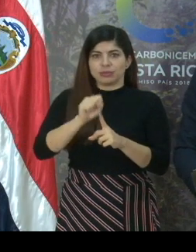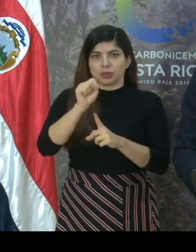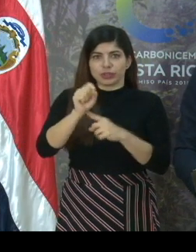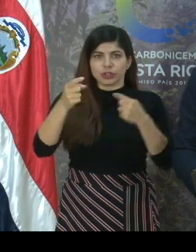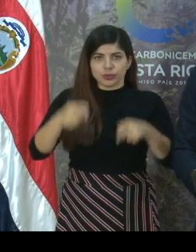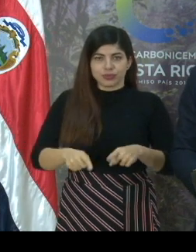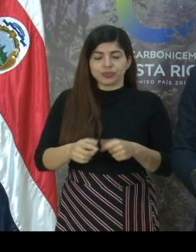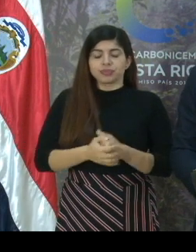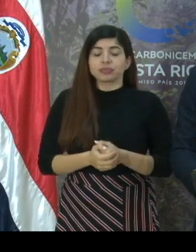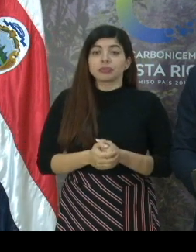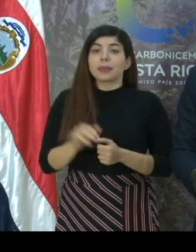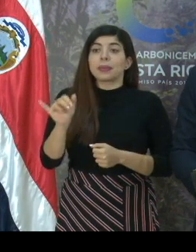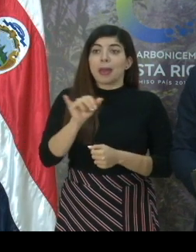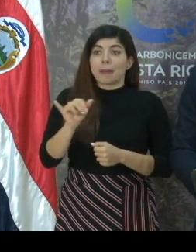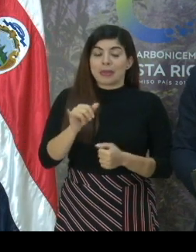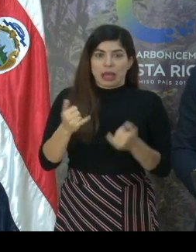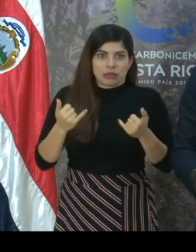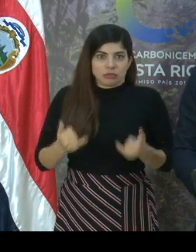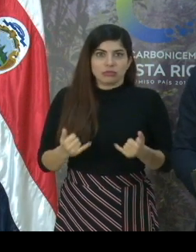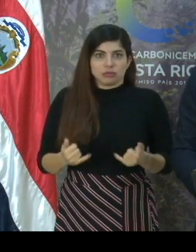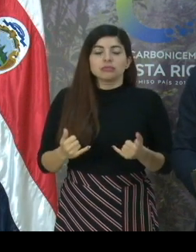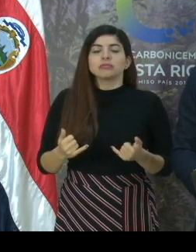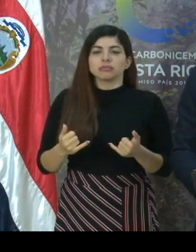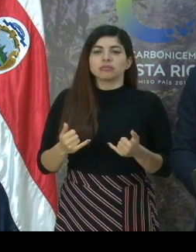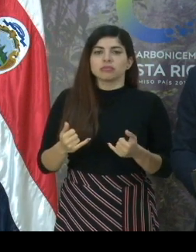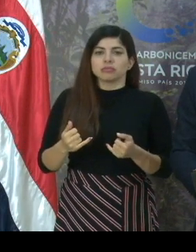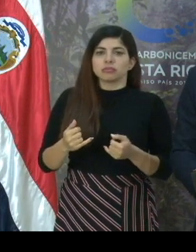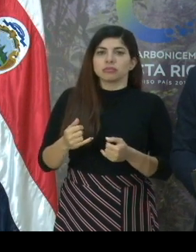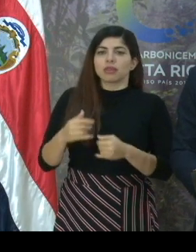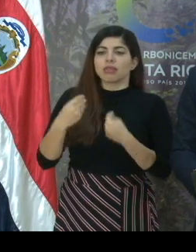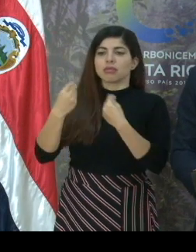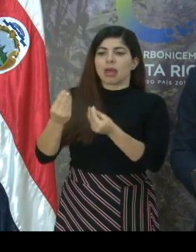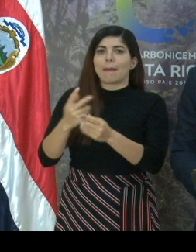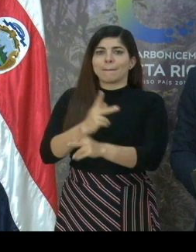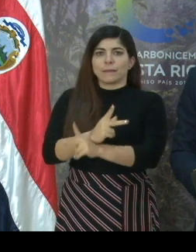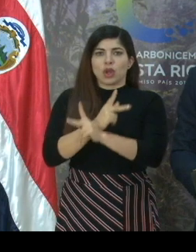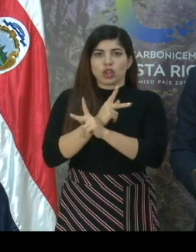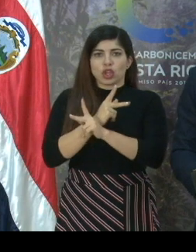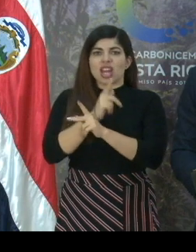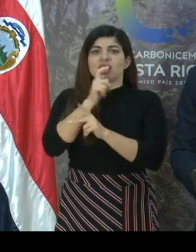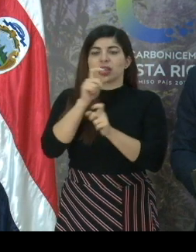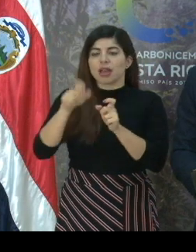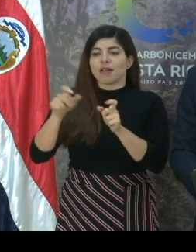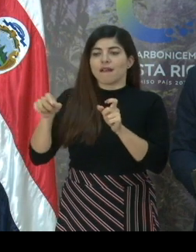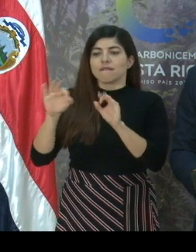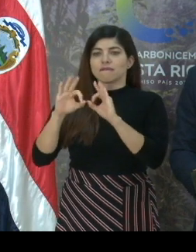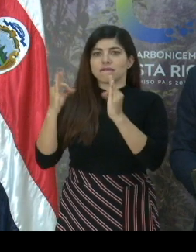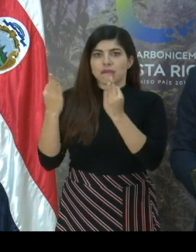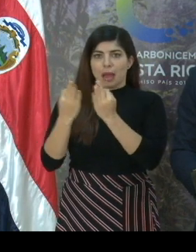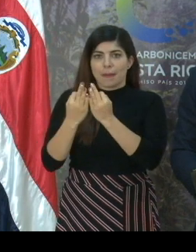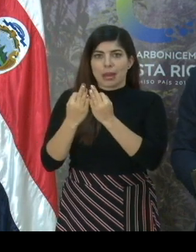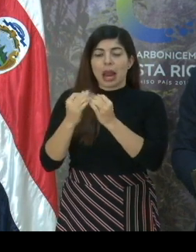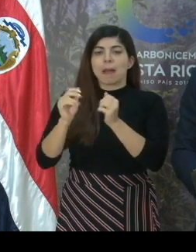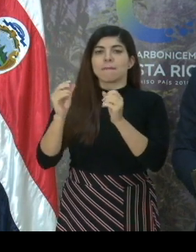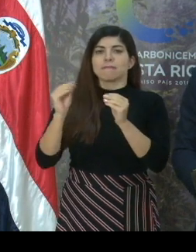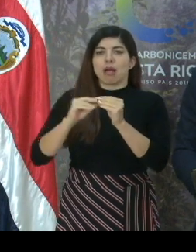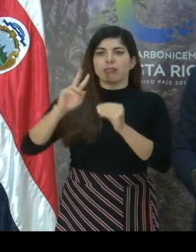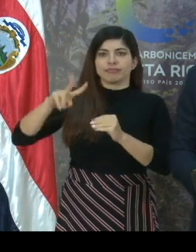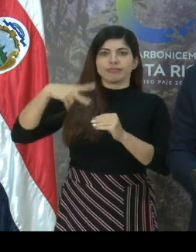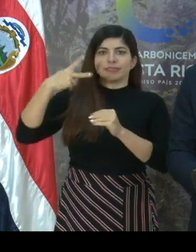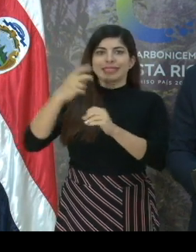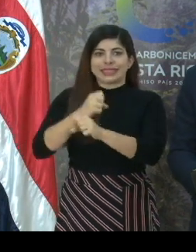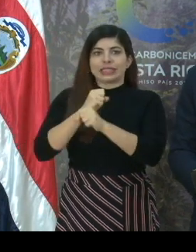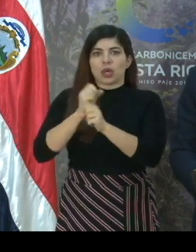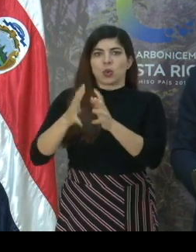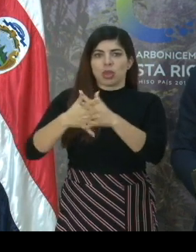También, desde ya, se le está dando protección a familiares y se reforzó la seguridad en la